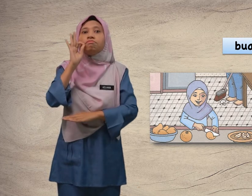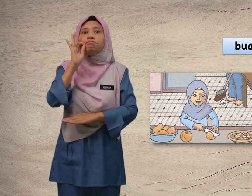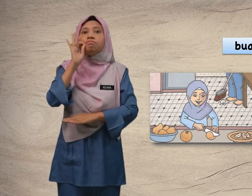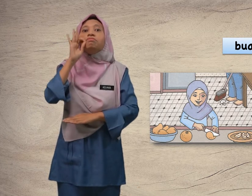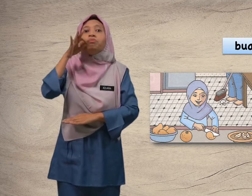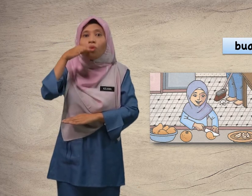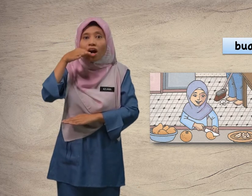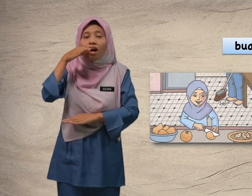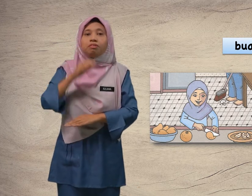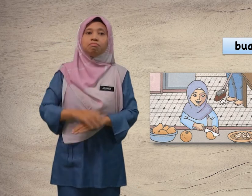Buah.